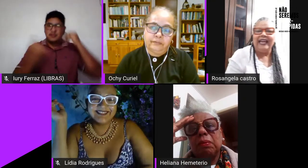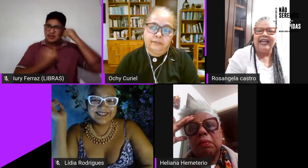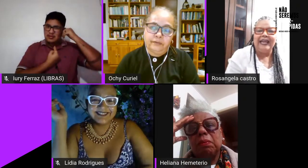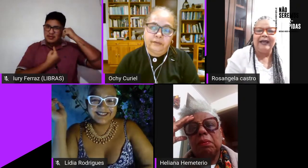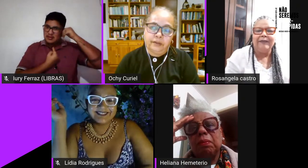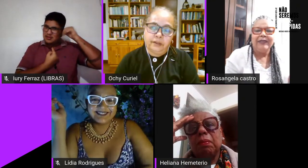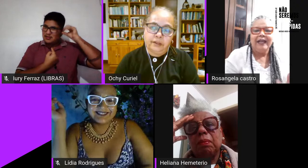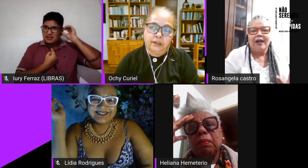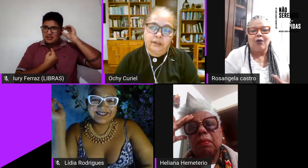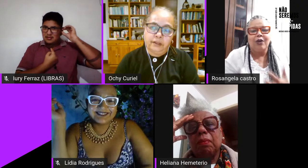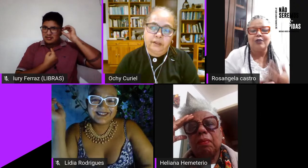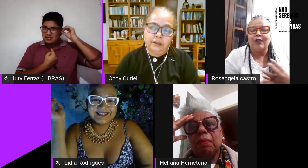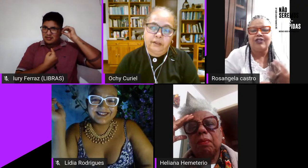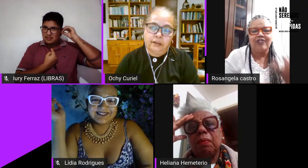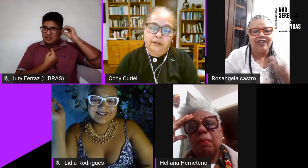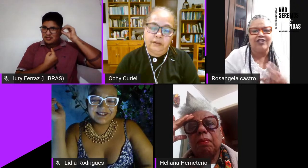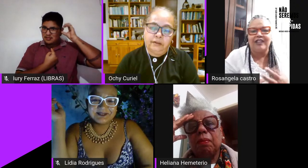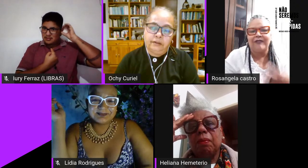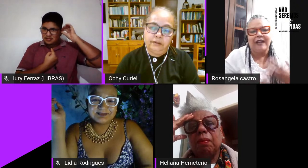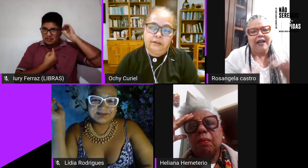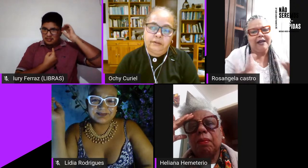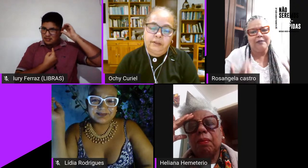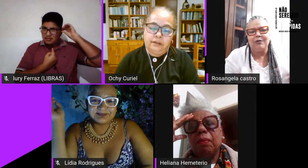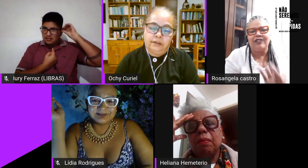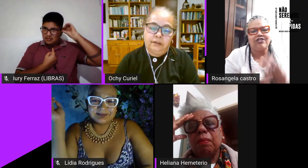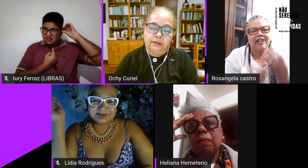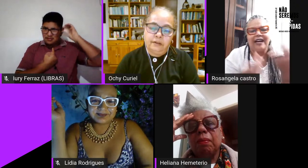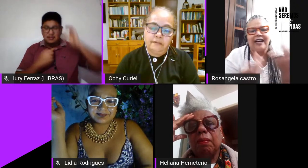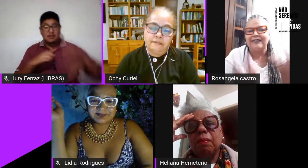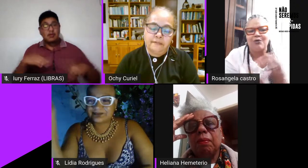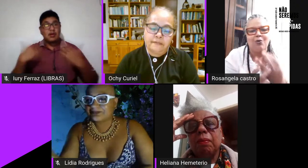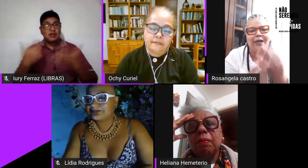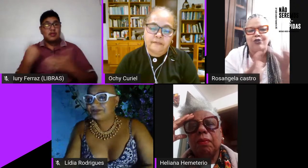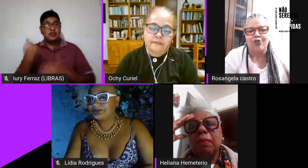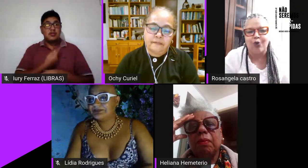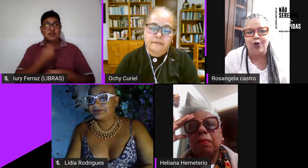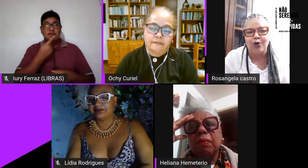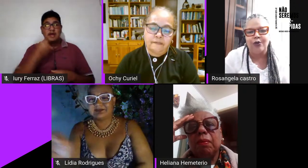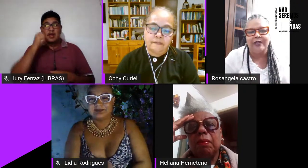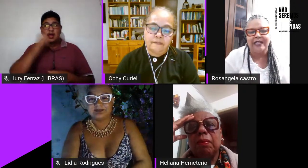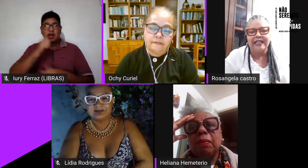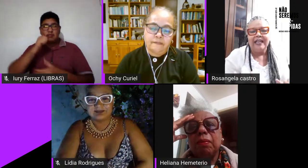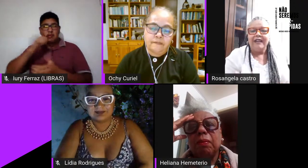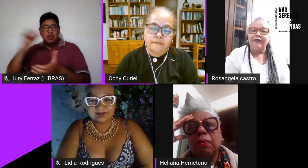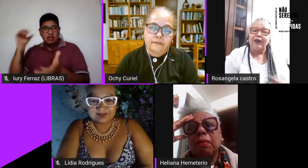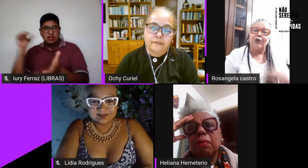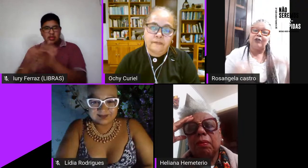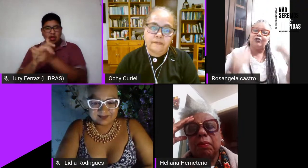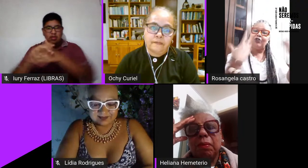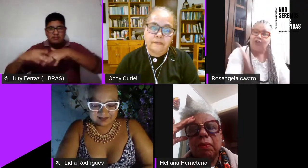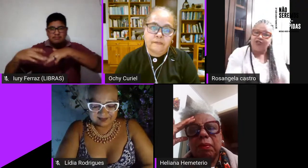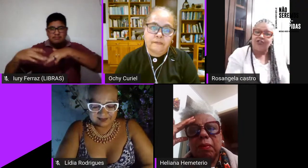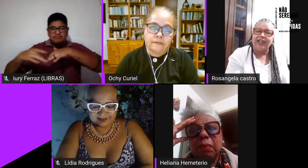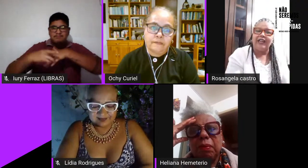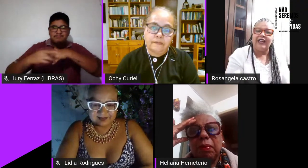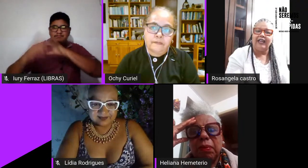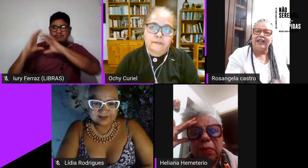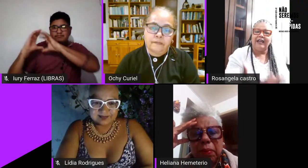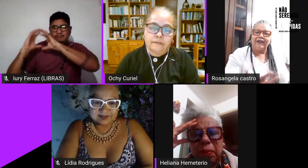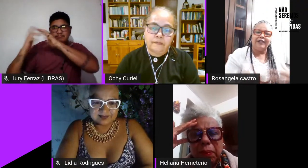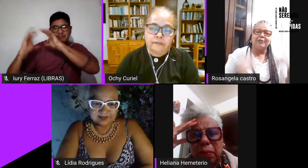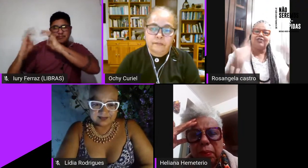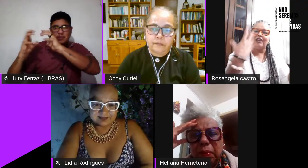é quando a gente que fala mulheres casam com anel de coco né foi quando nós